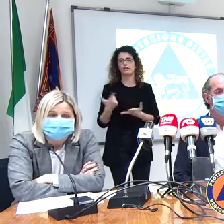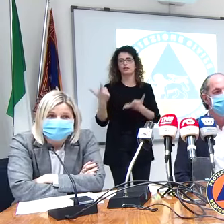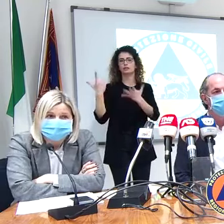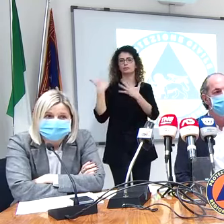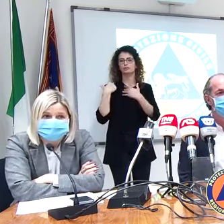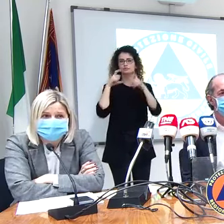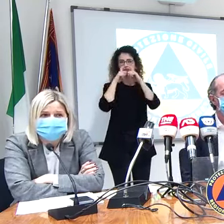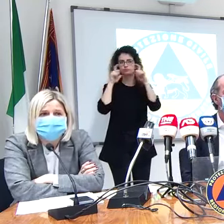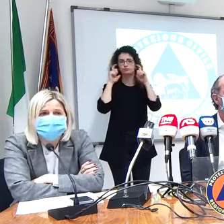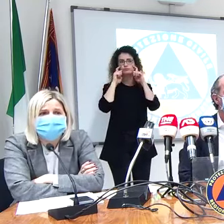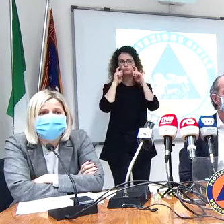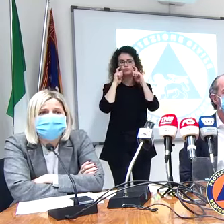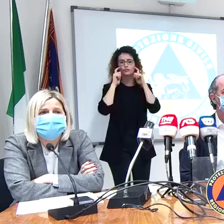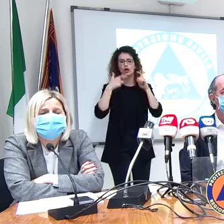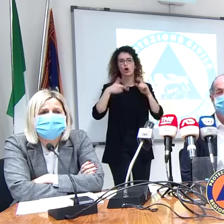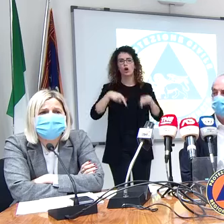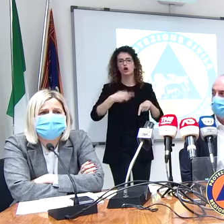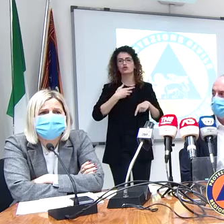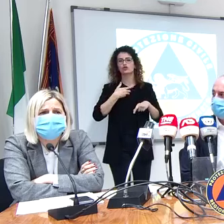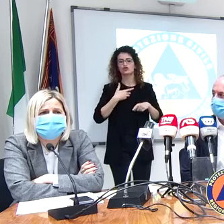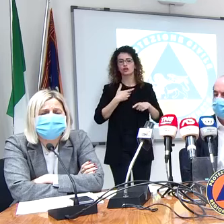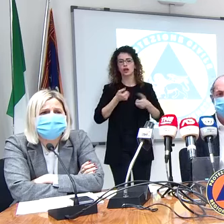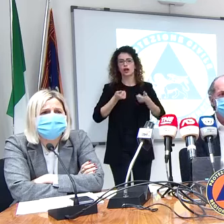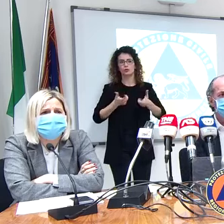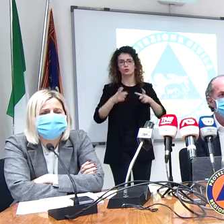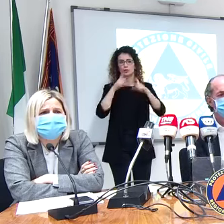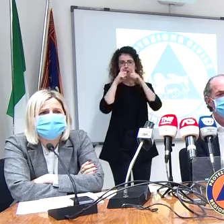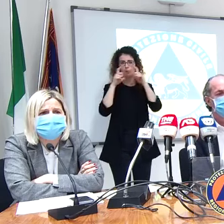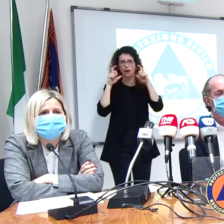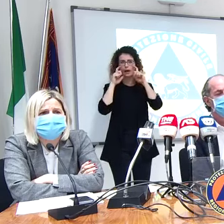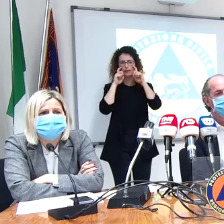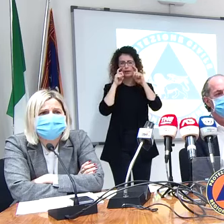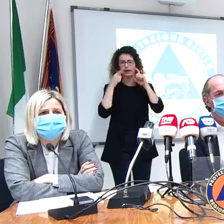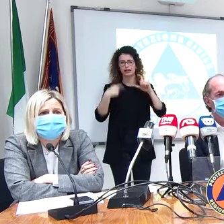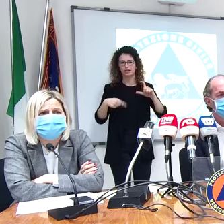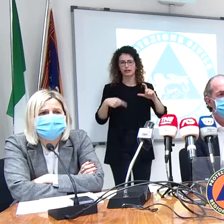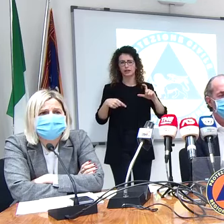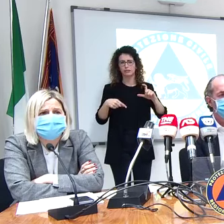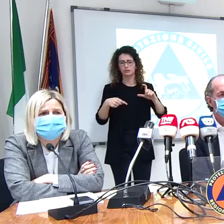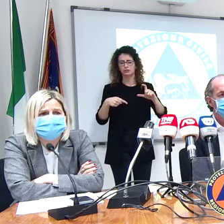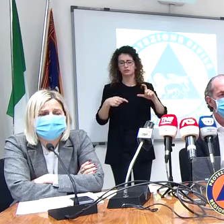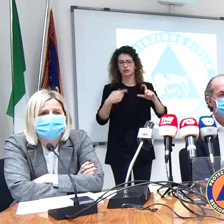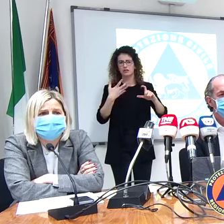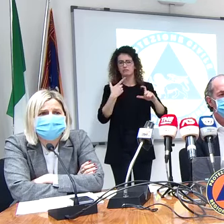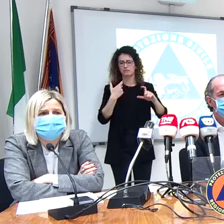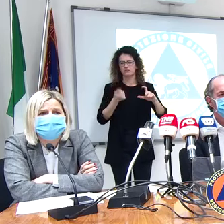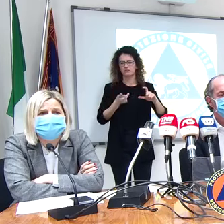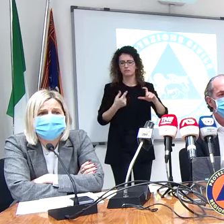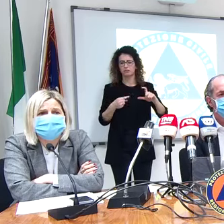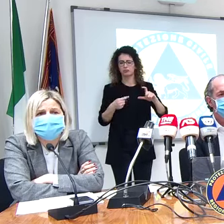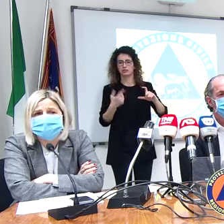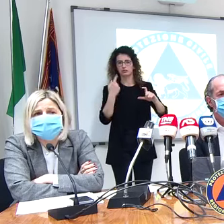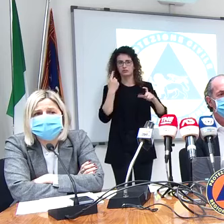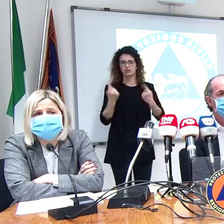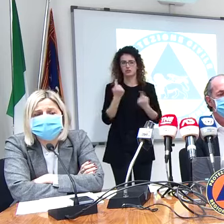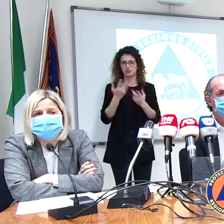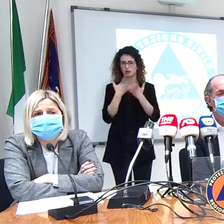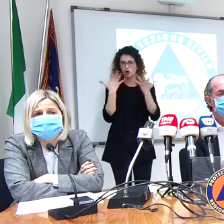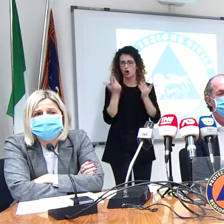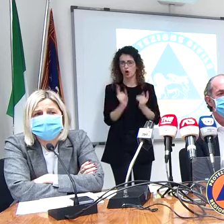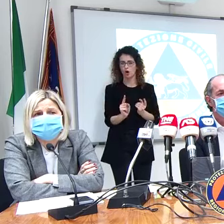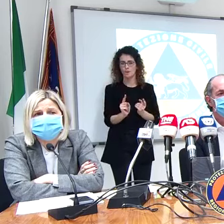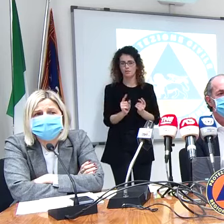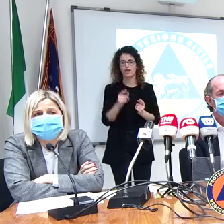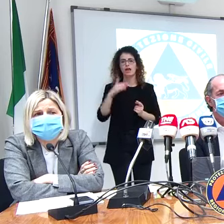adesso è venuto fuori il lotto di queste mascherine incriminate non voglio parlare di scandalo ma ancora non si sa bene per quanto riguarda la